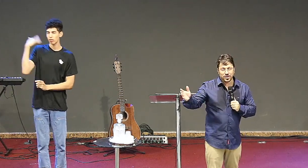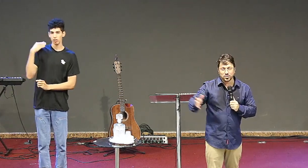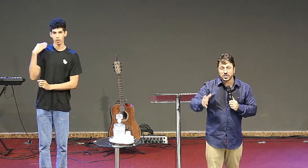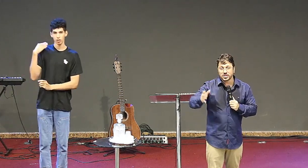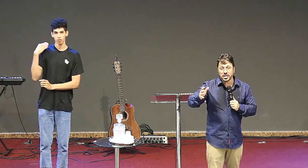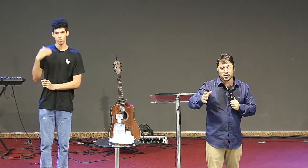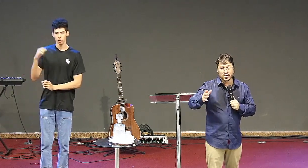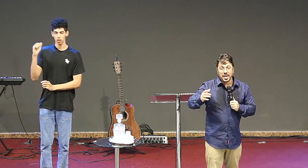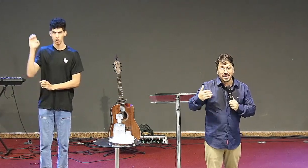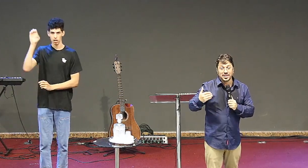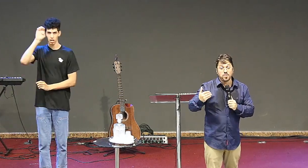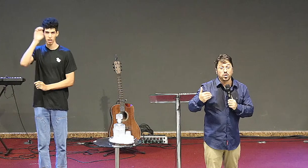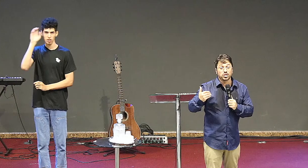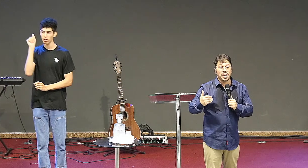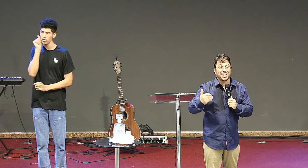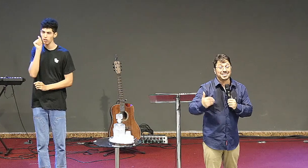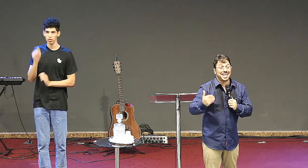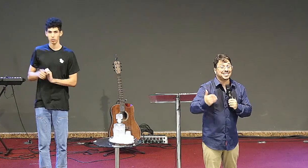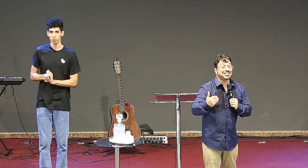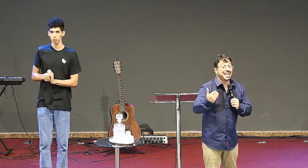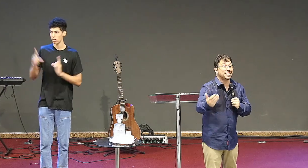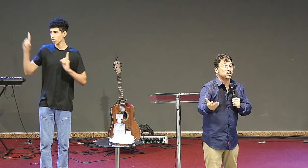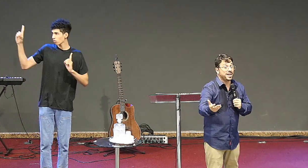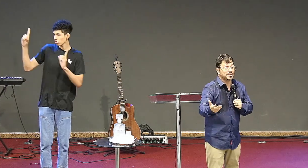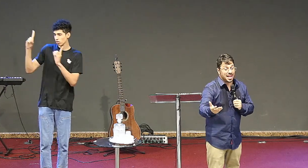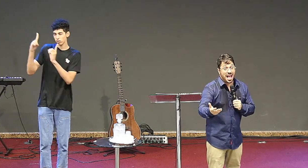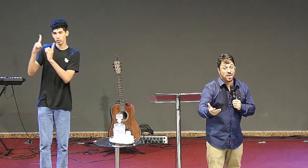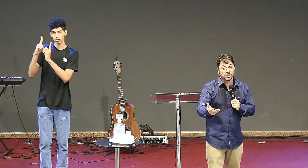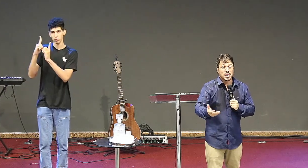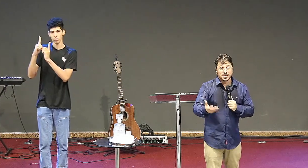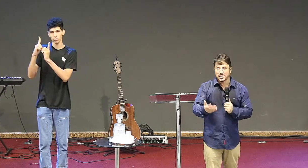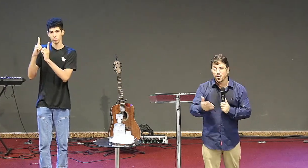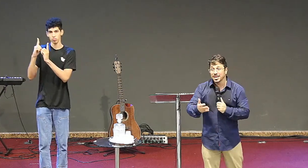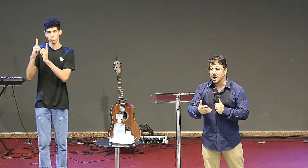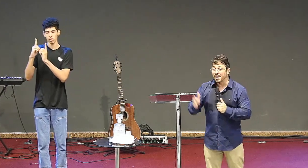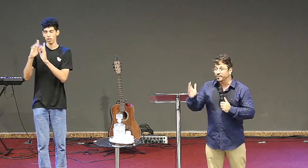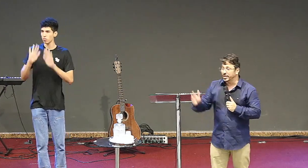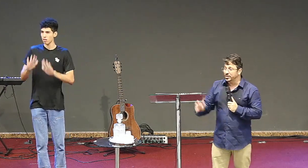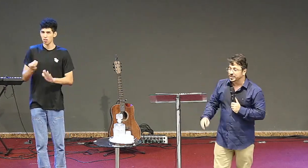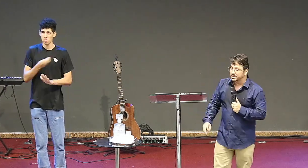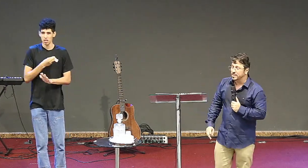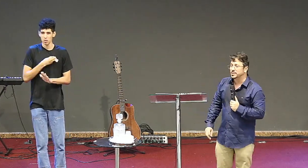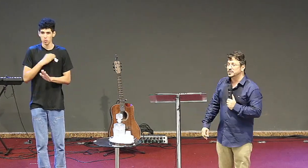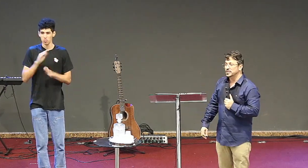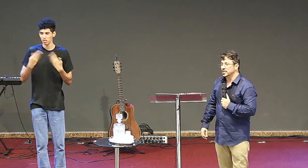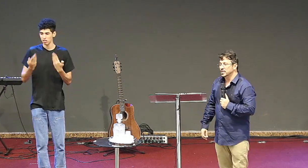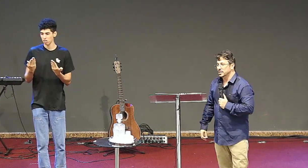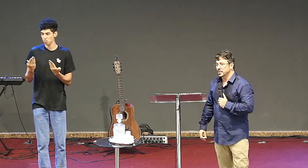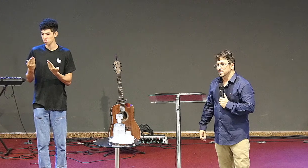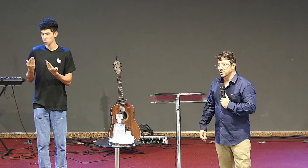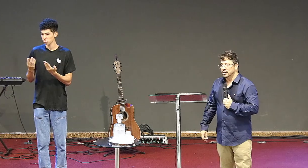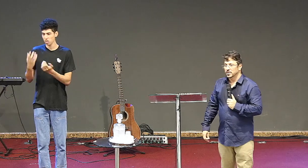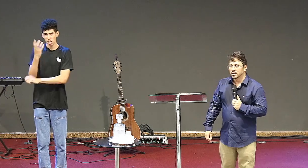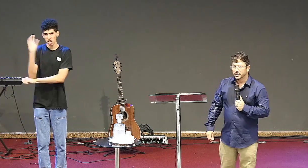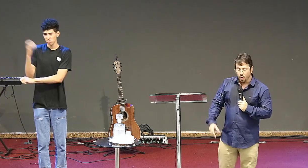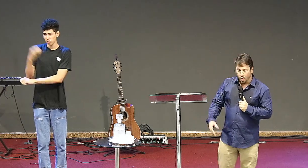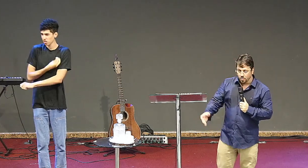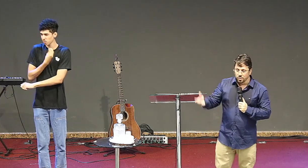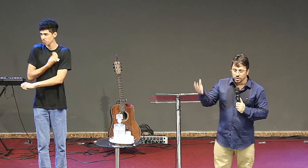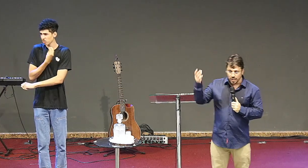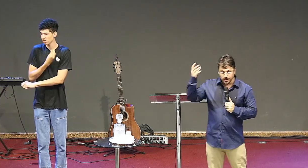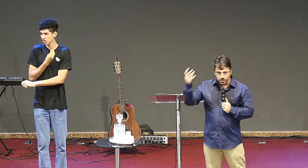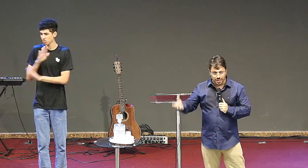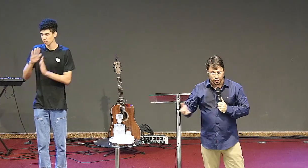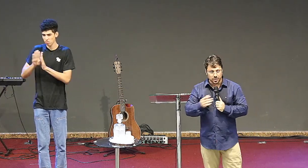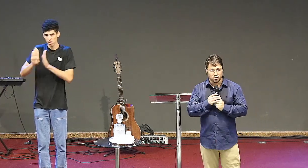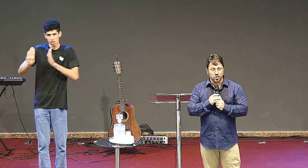humano se afastou de Deus ele não podia mais ter acesso a essa árvore senão ele ia acabar vivendo para sempre e como